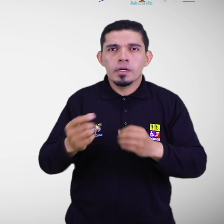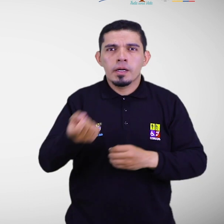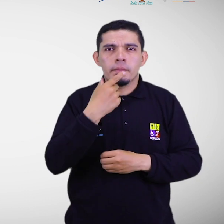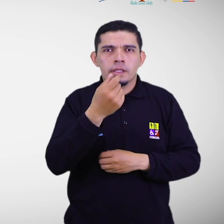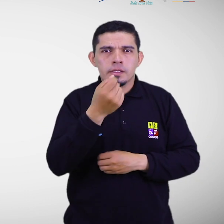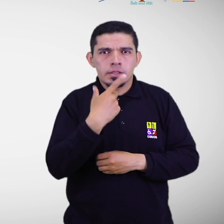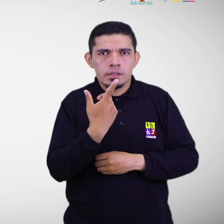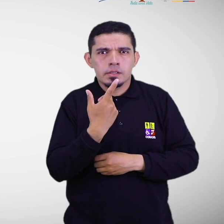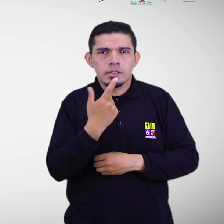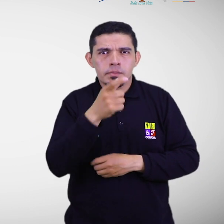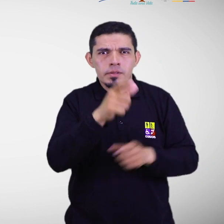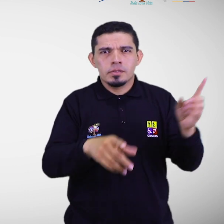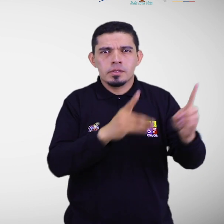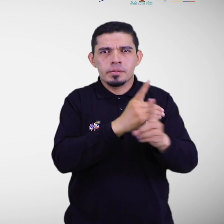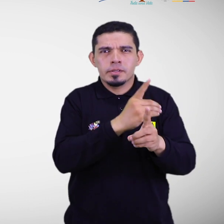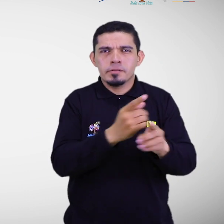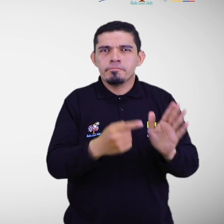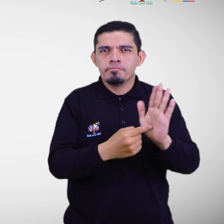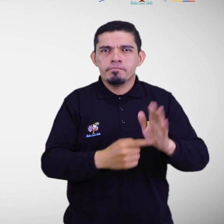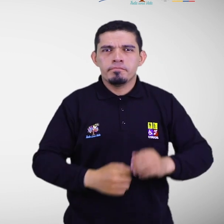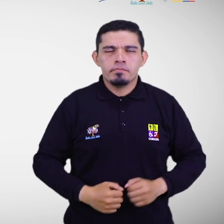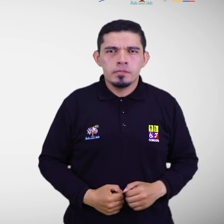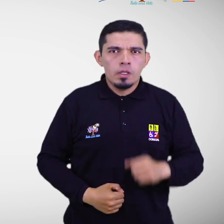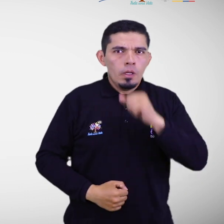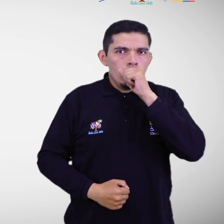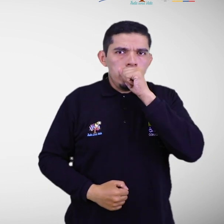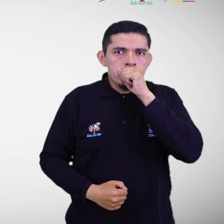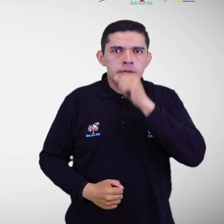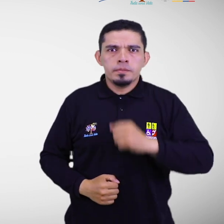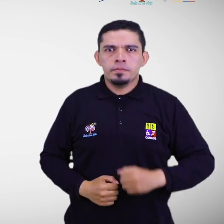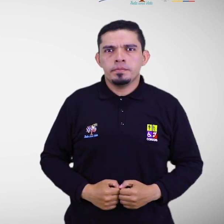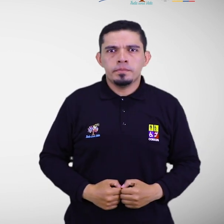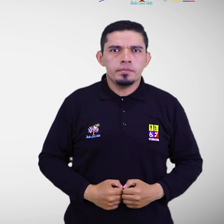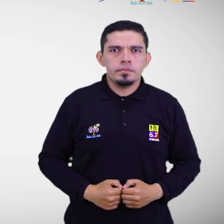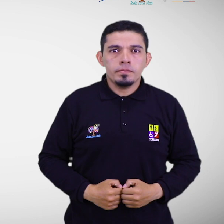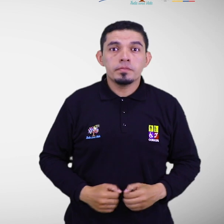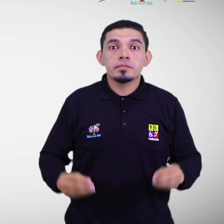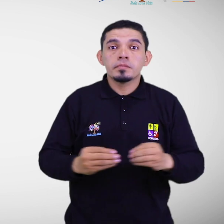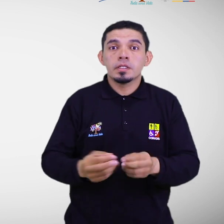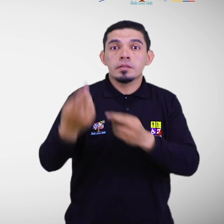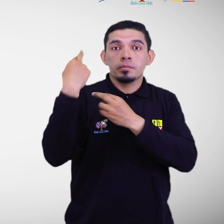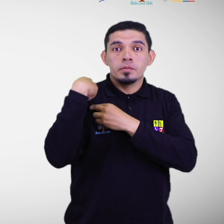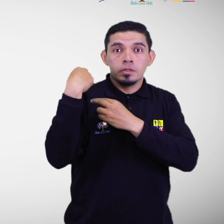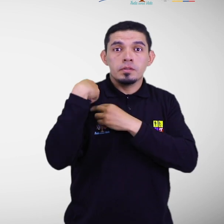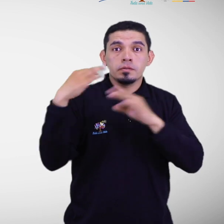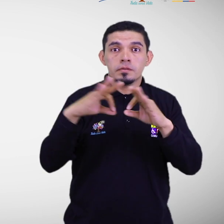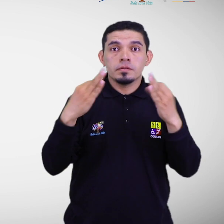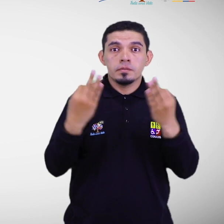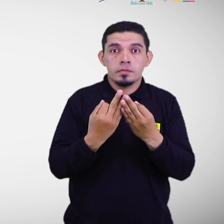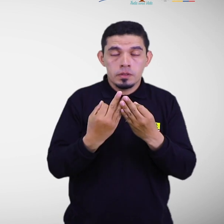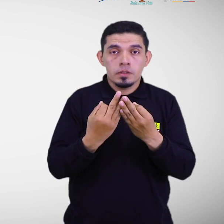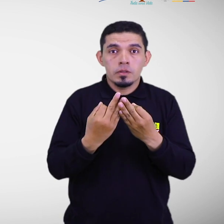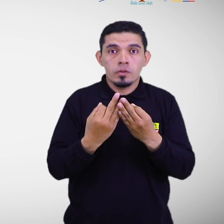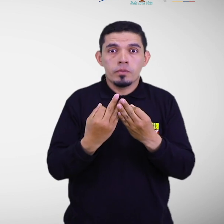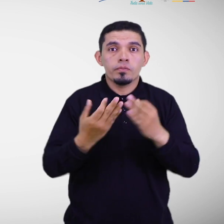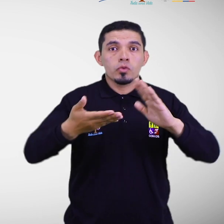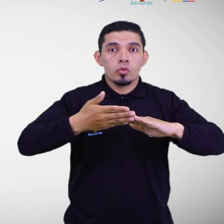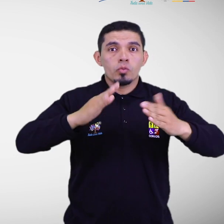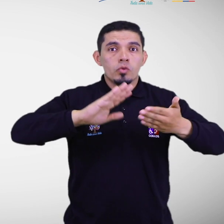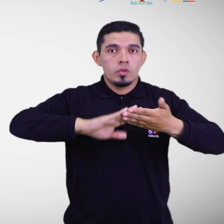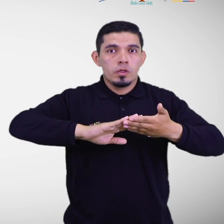discapacidad. Asignar roles dentro de la familia, de la comunidad y de las instituciones durante la evacuación.